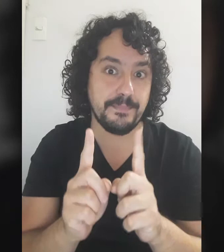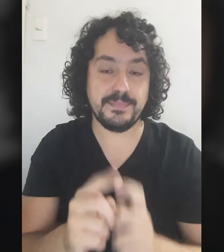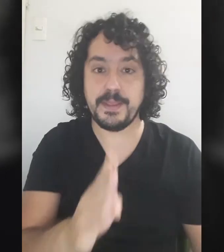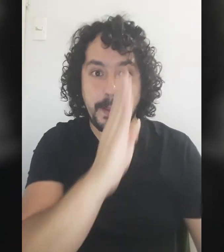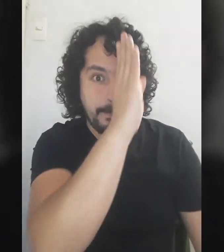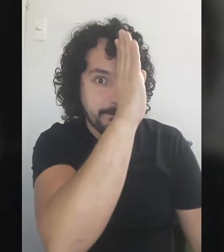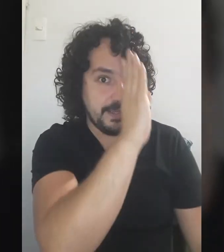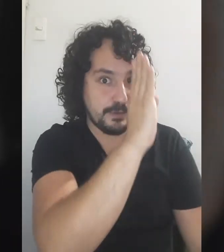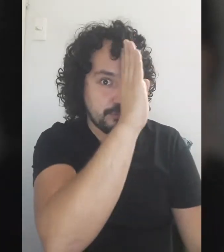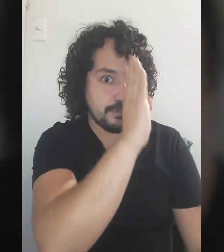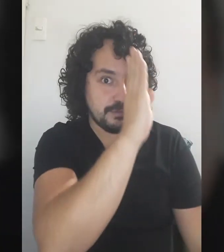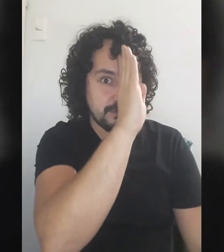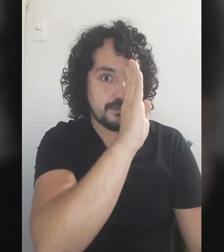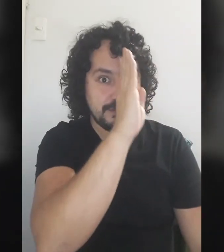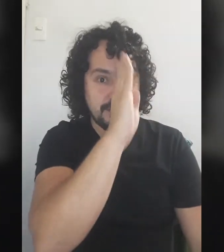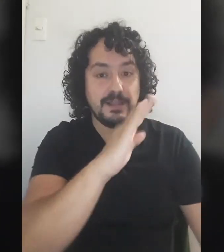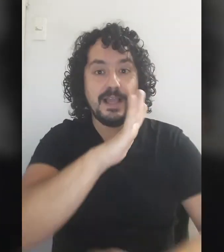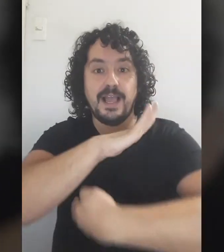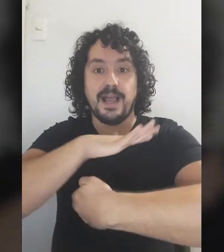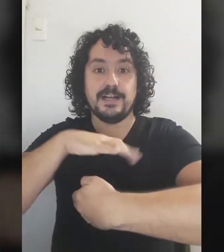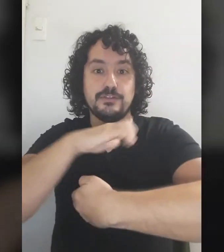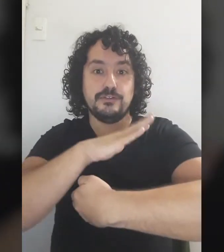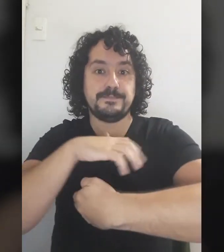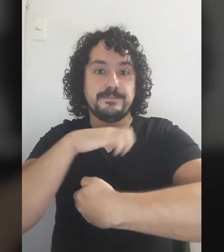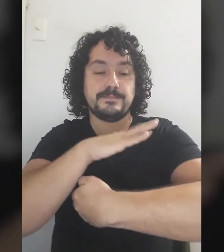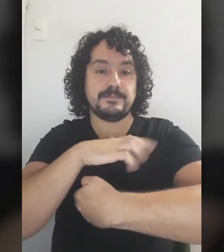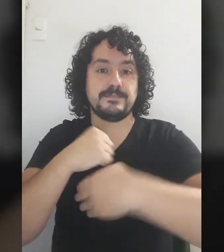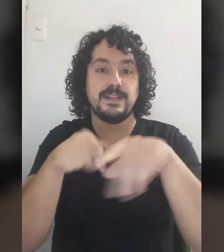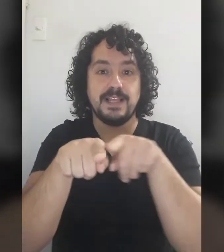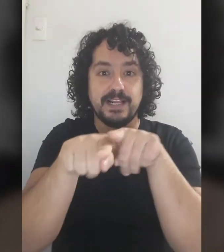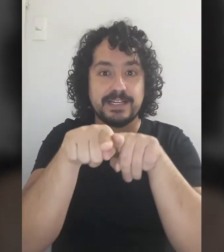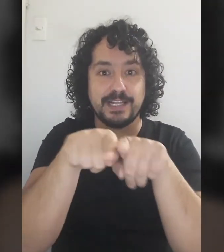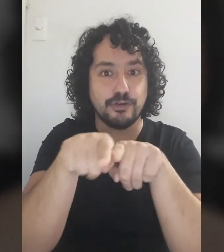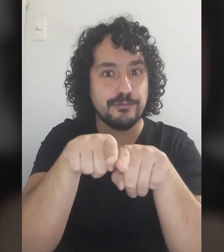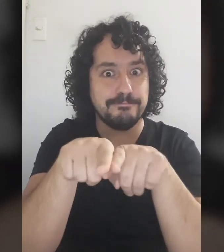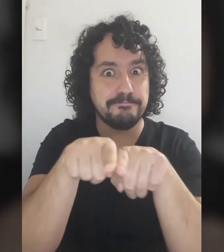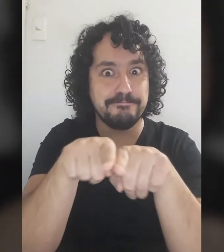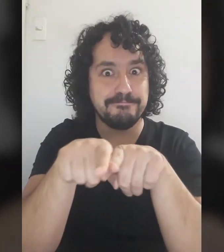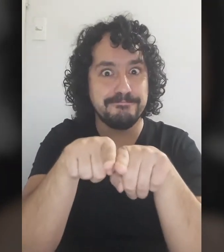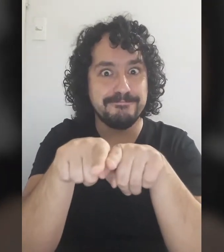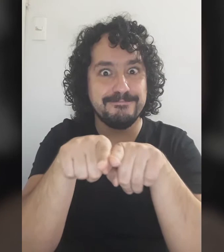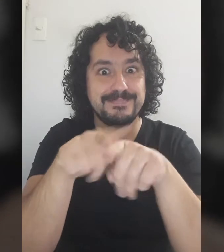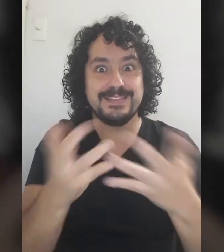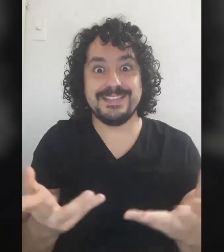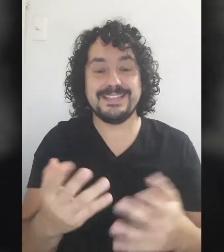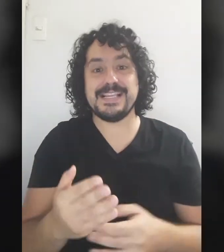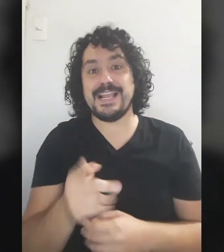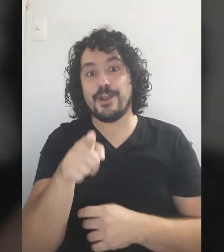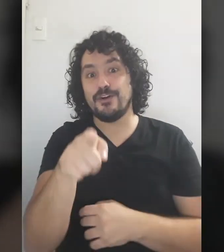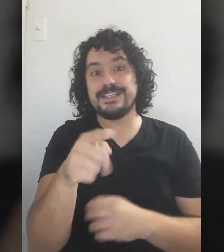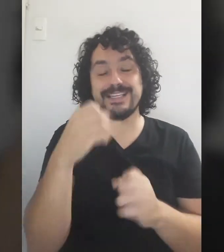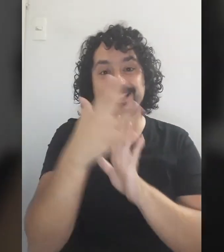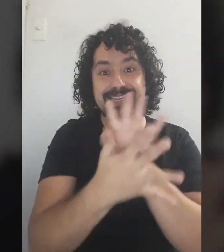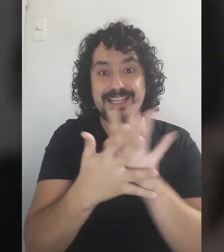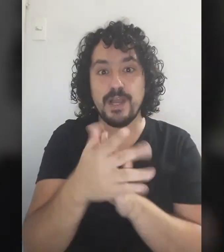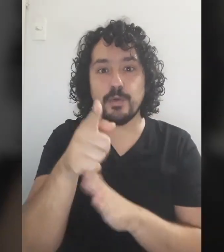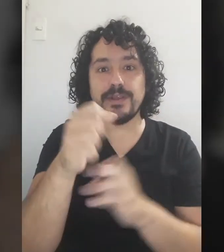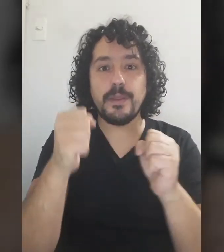Perro Jato Ratón Y con esa seña Ustedes